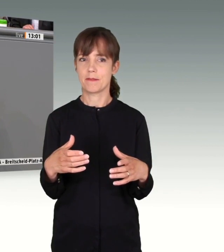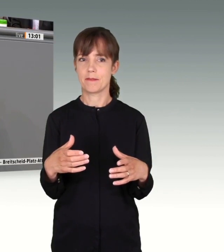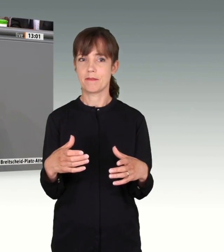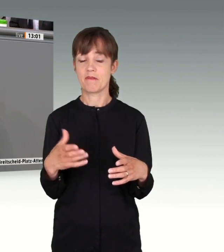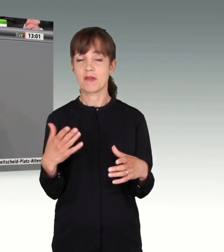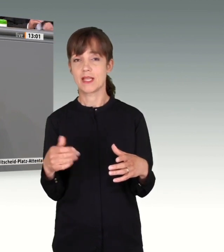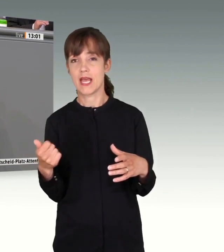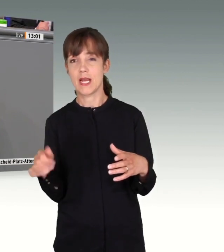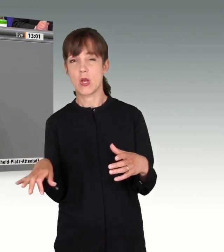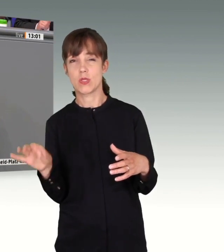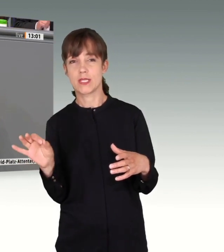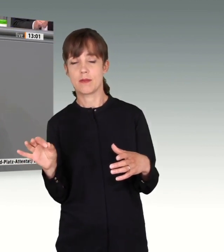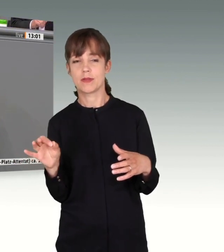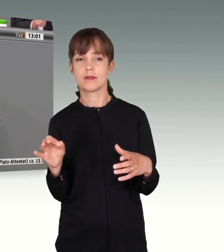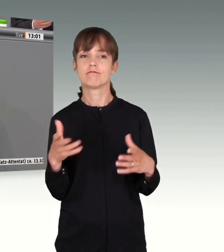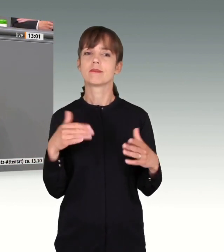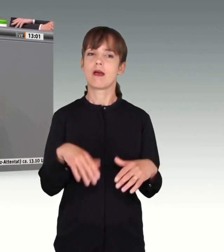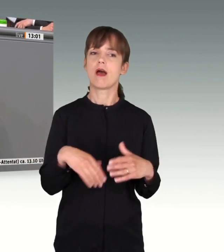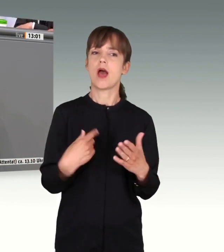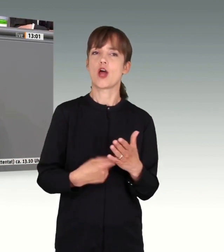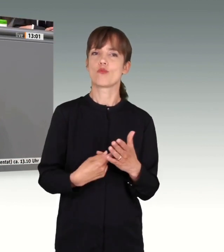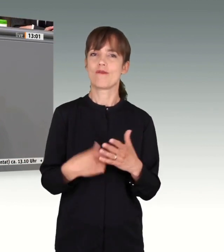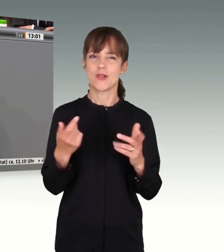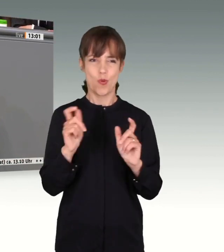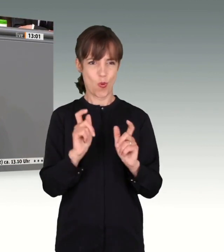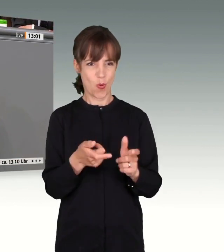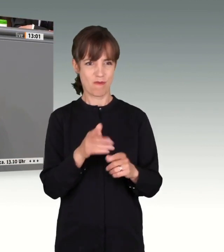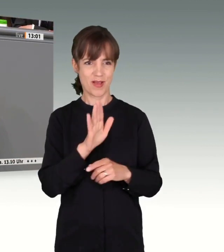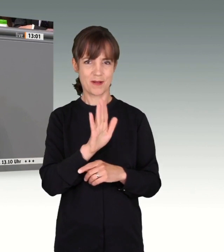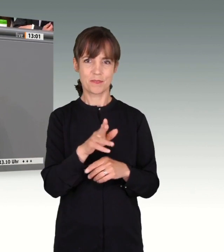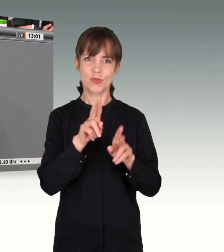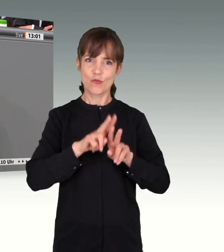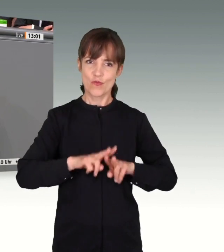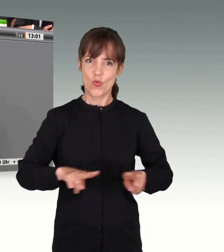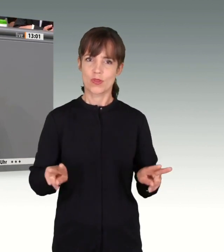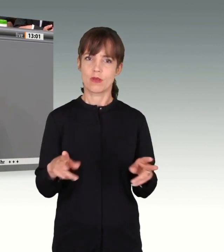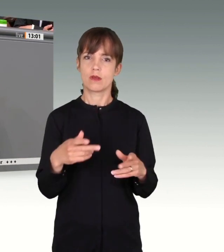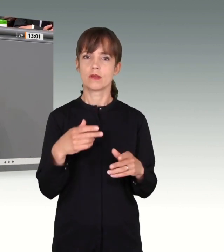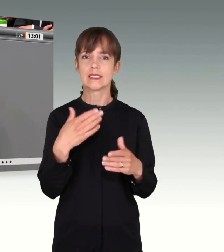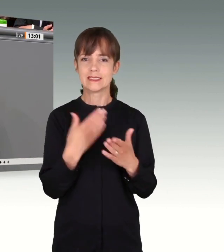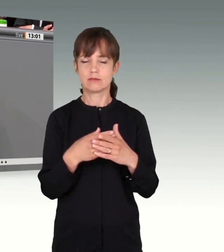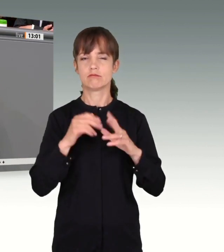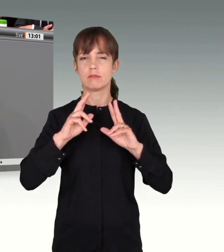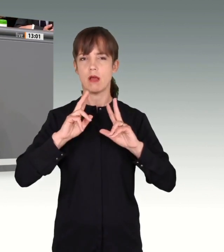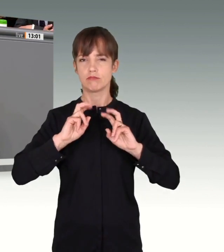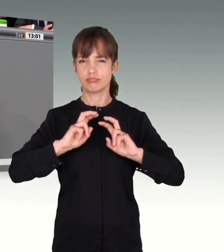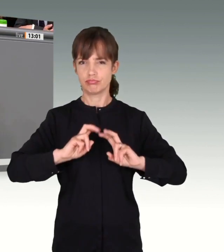Ausnahme, mit dem Anspruch an die Würde der Opfer, diese Würde der Aufklärung verfolgt haben.